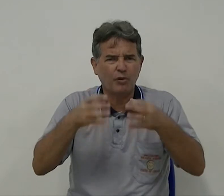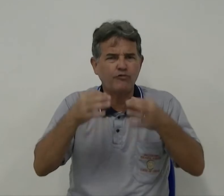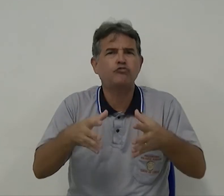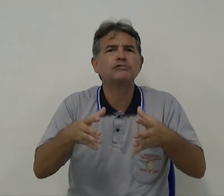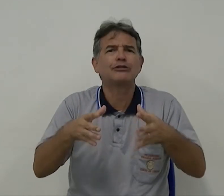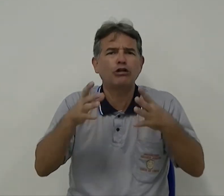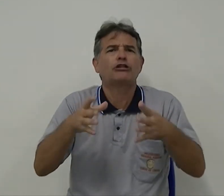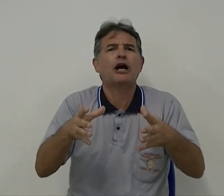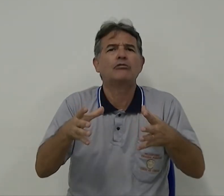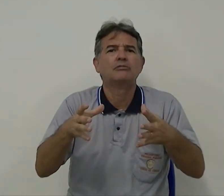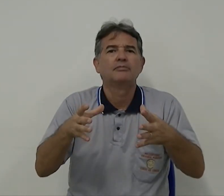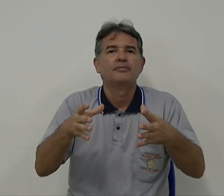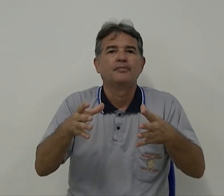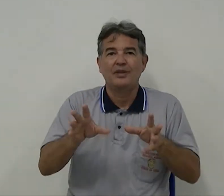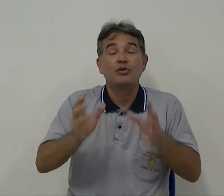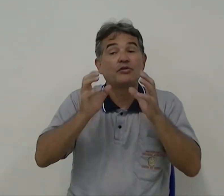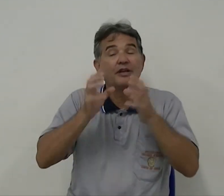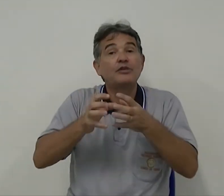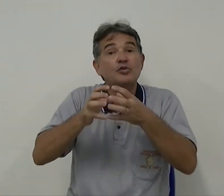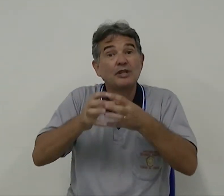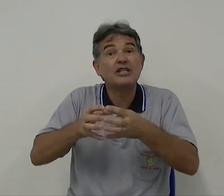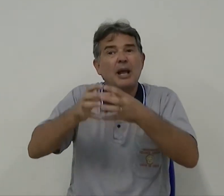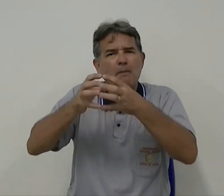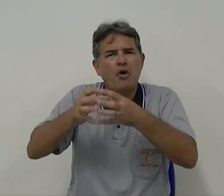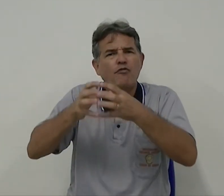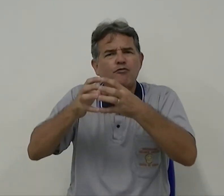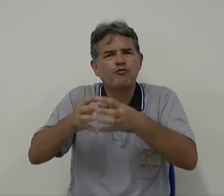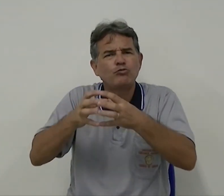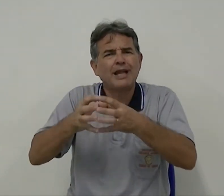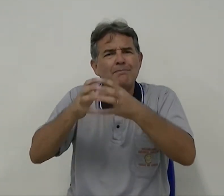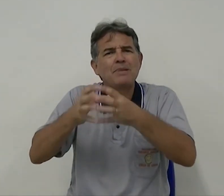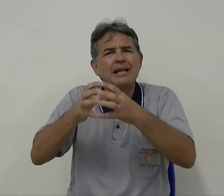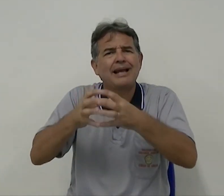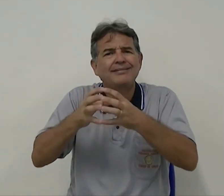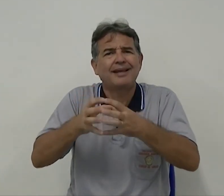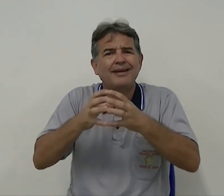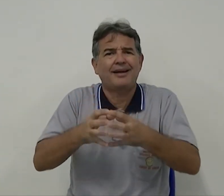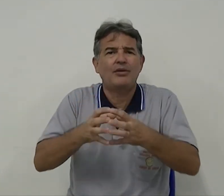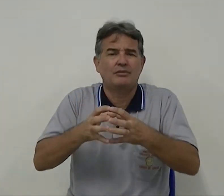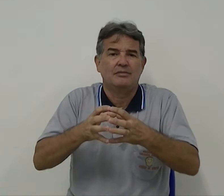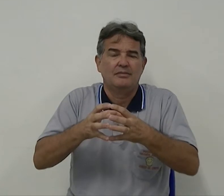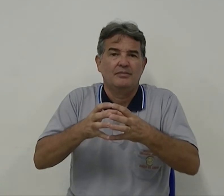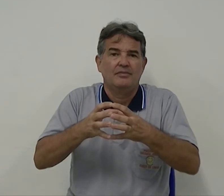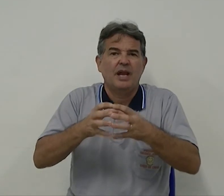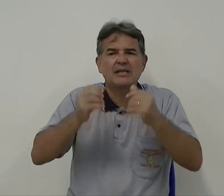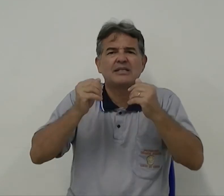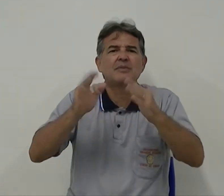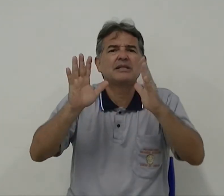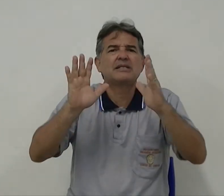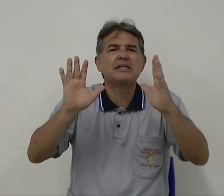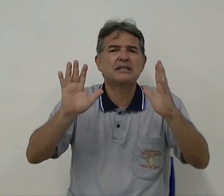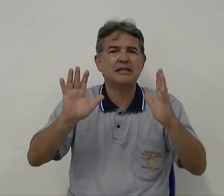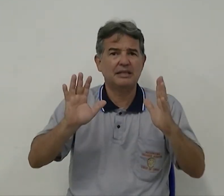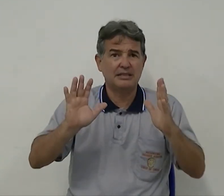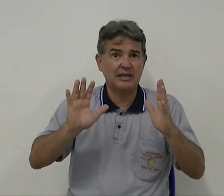profunda, total. Eu estou falando surdez, profunda, bilateral, acima de 100, 110,